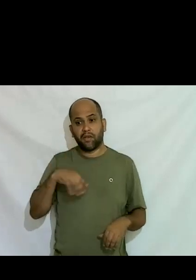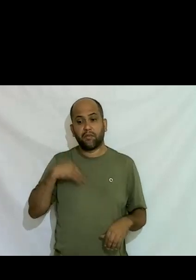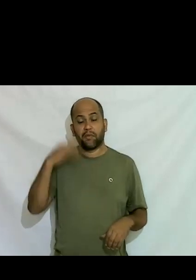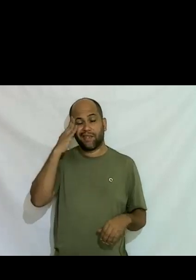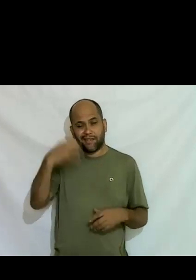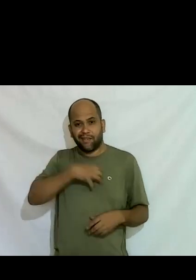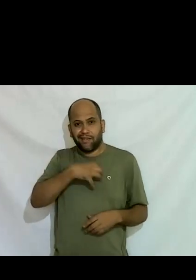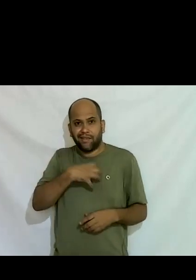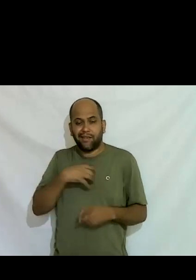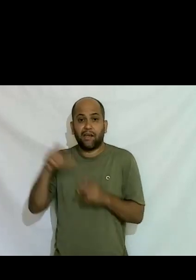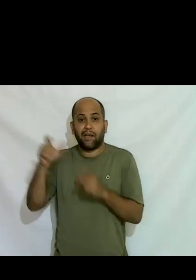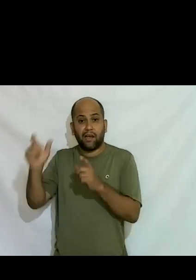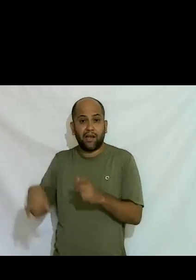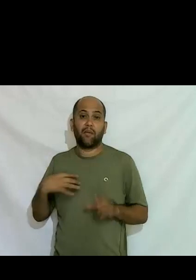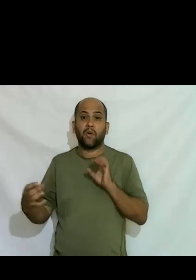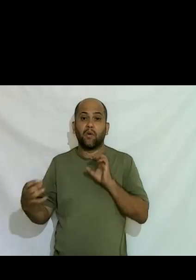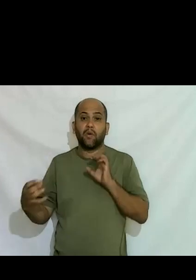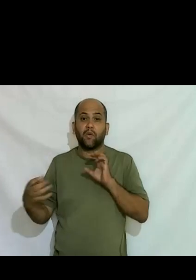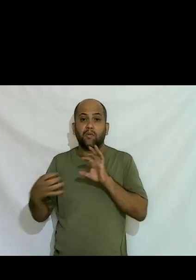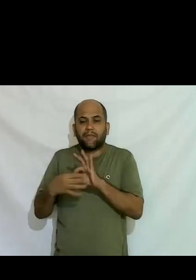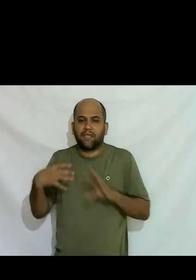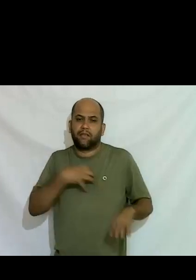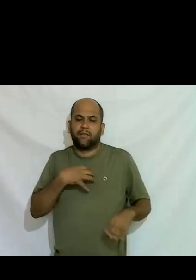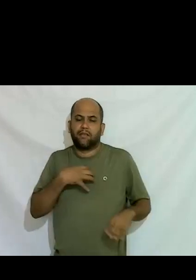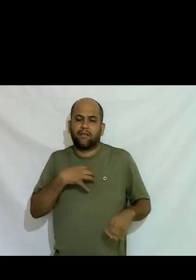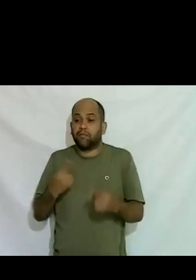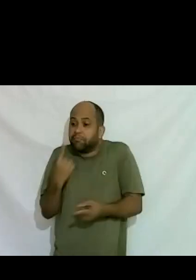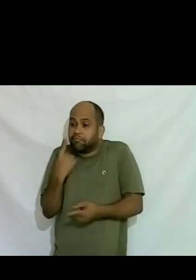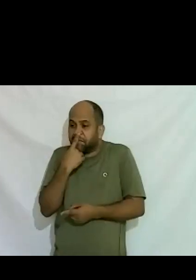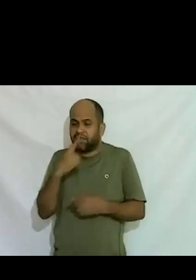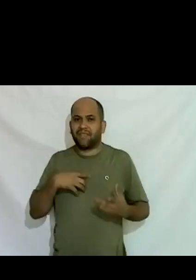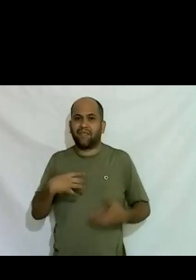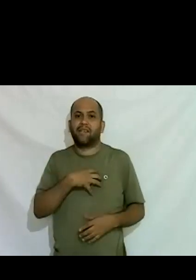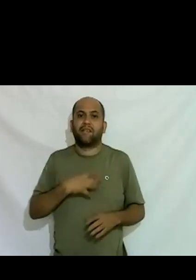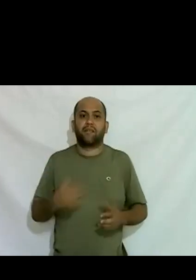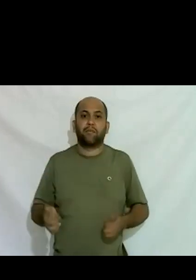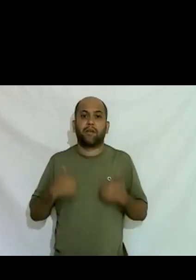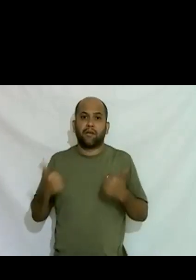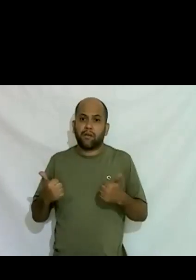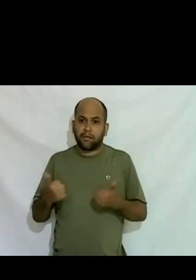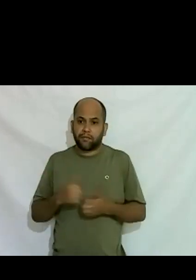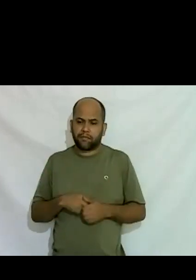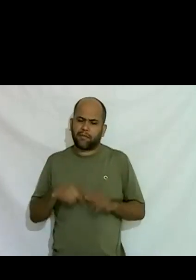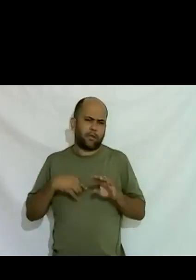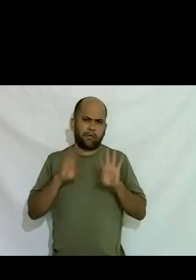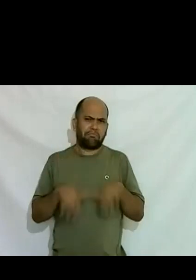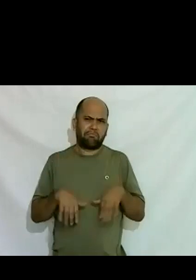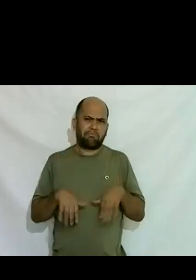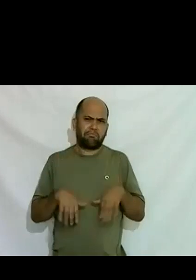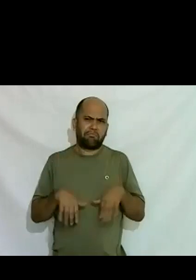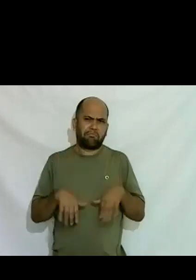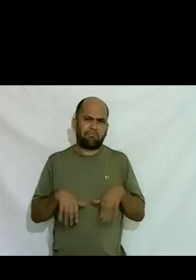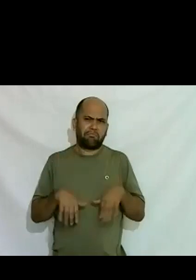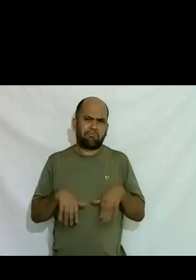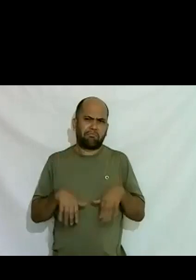lugar aquele era o meu universo o universo que eu gostava que me identificava que eu me sentia melhor e tudo bem não tinha problema